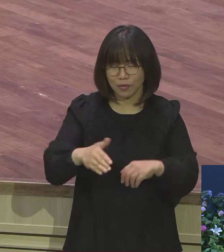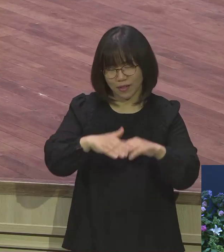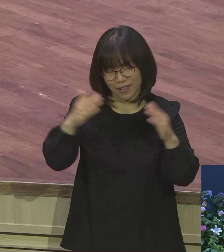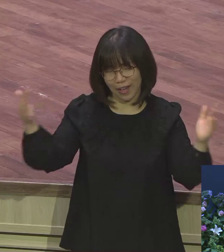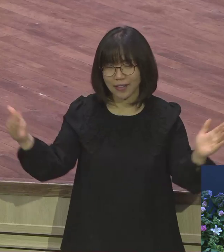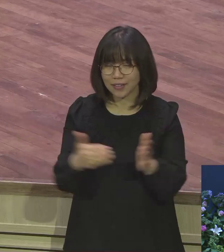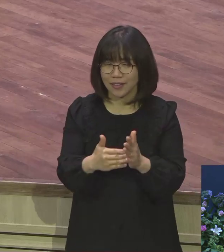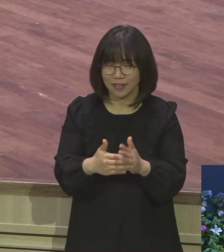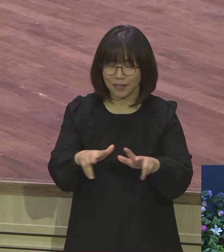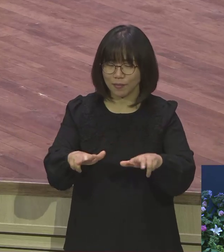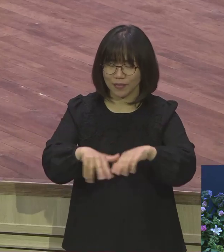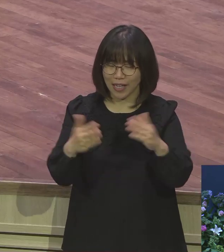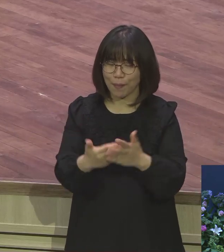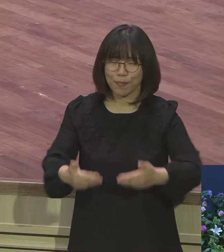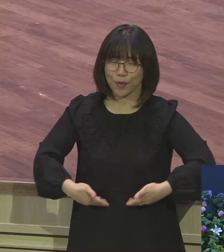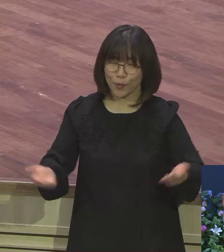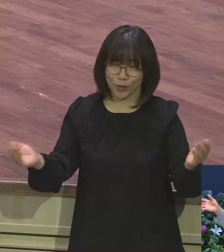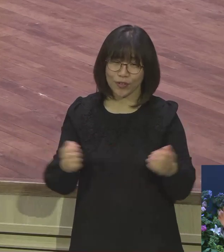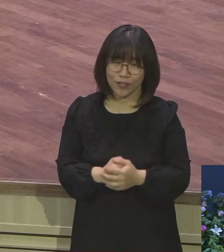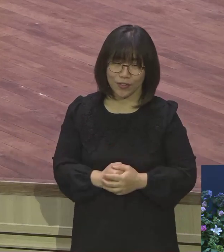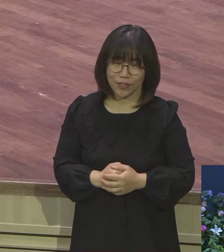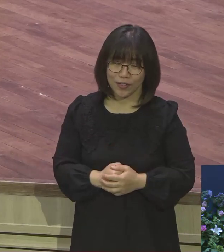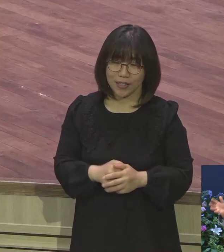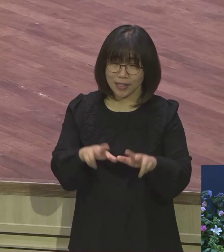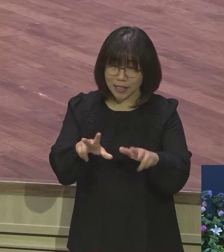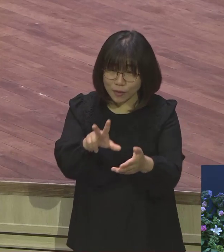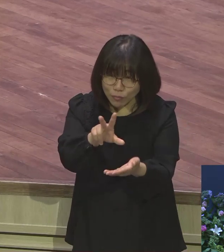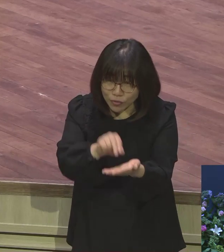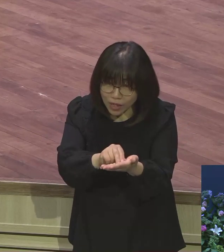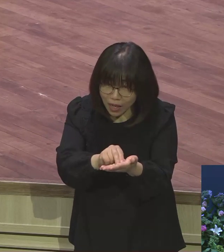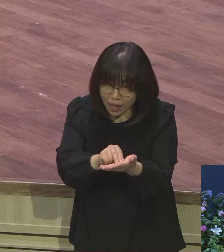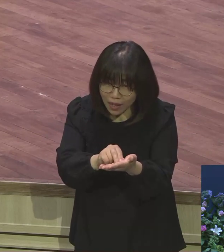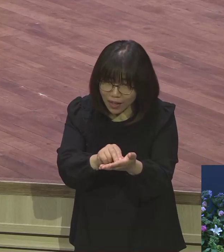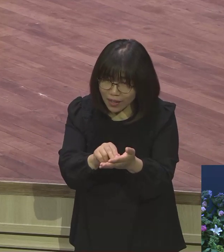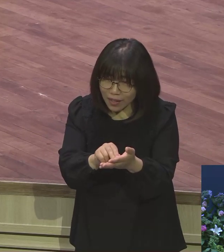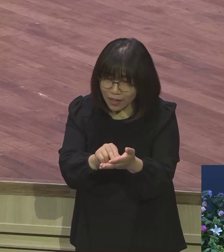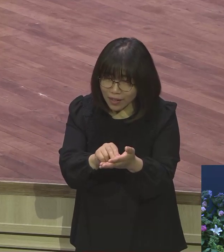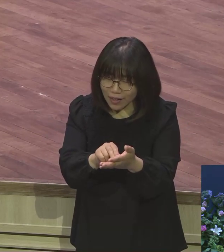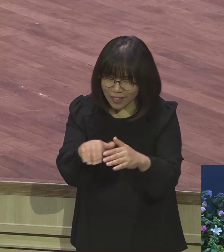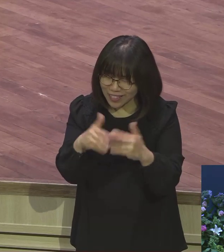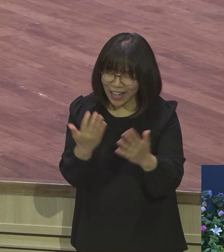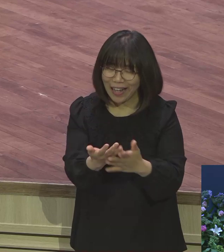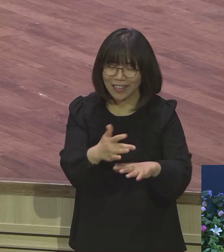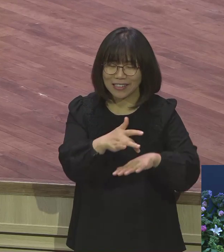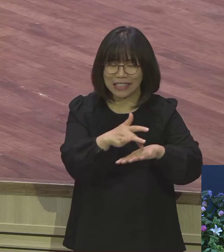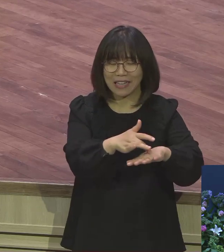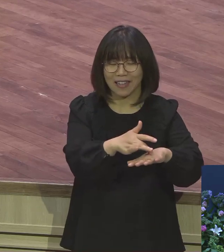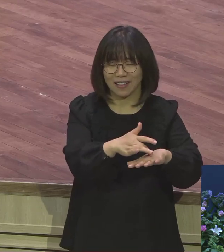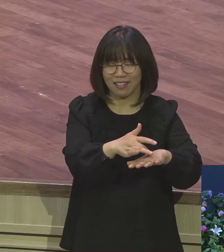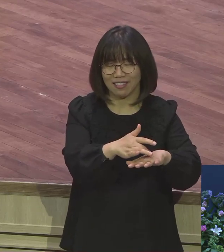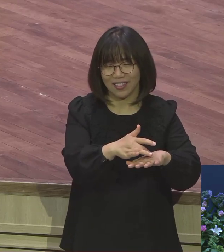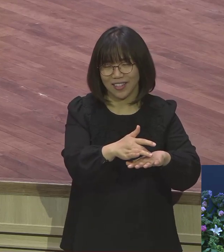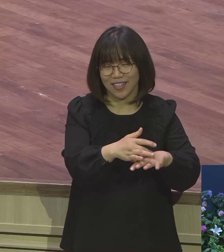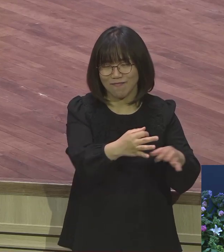인생 끝난 거라고 지금 문제가 아니라니까 다 넘어서라니까 사단 속임수로 내가 그거다 속지 마시기 바랍니다